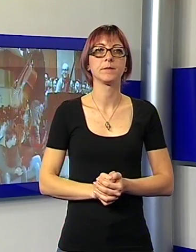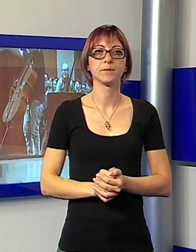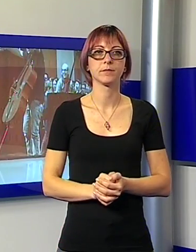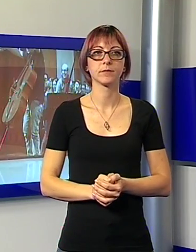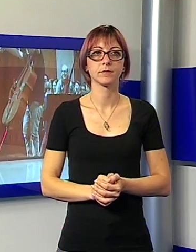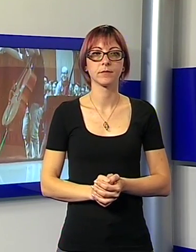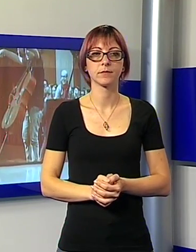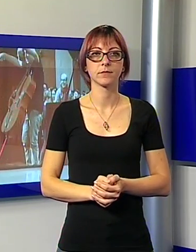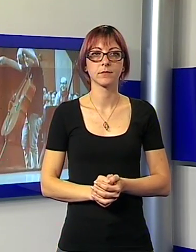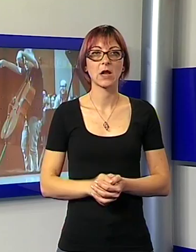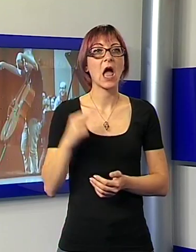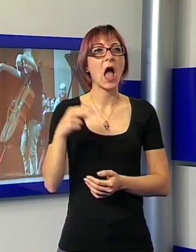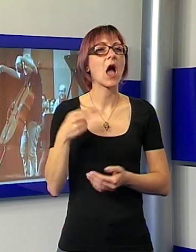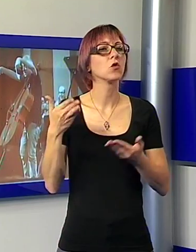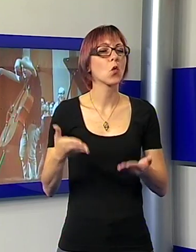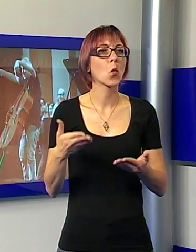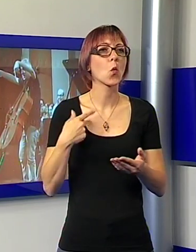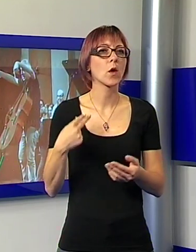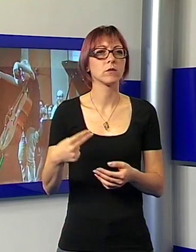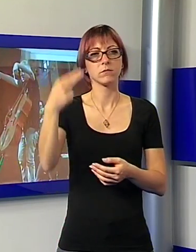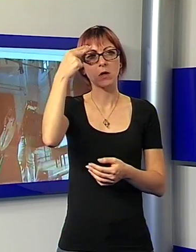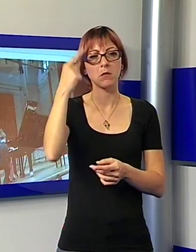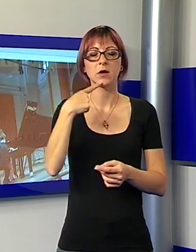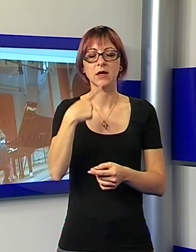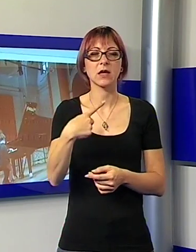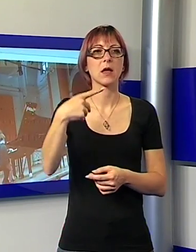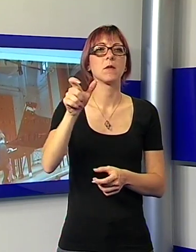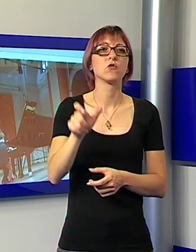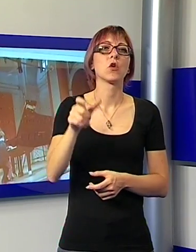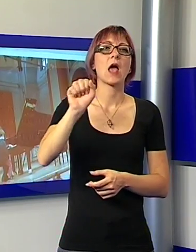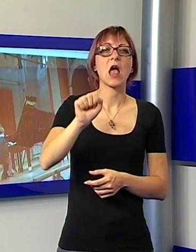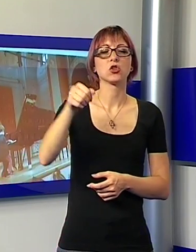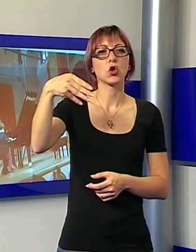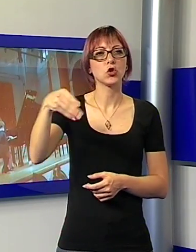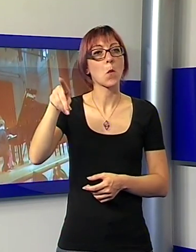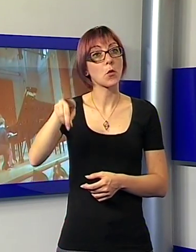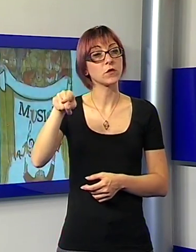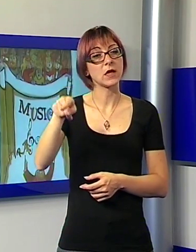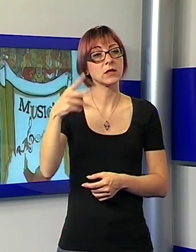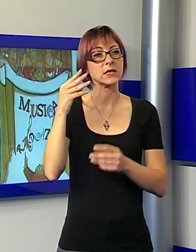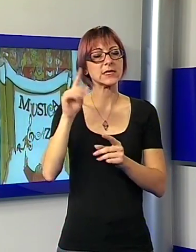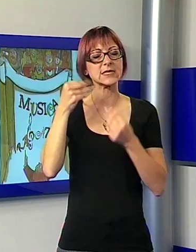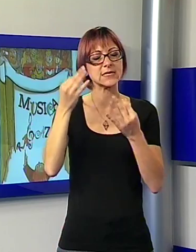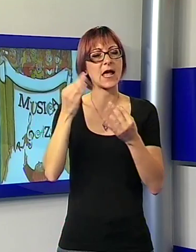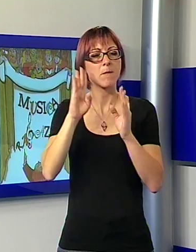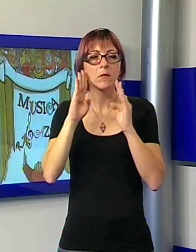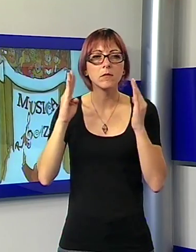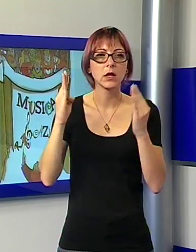maestro Antonio Possenti, grande artista, che ha sempre rivolto una particolare attenzione ai giovani e alla loro formazione umana e culturale.